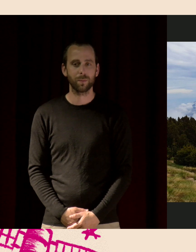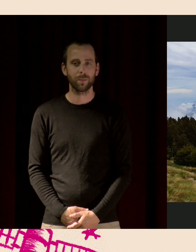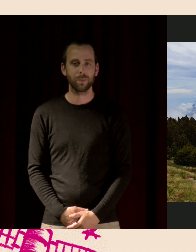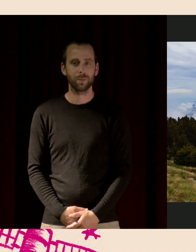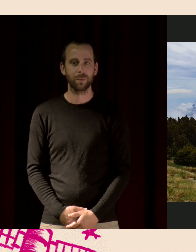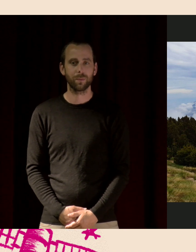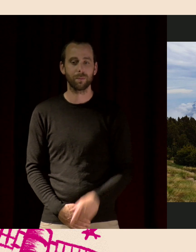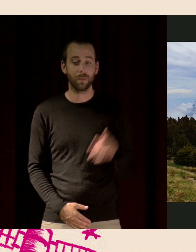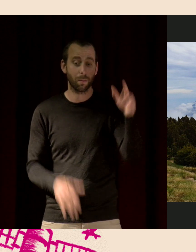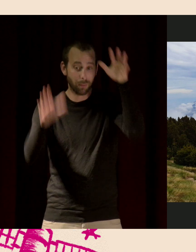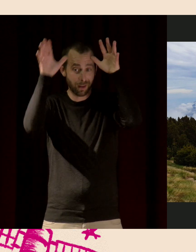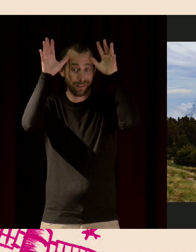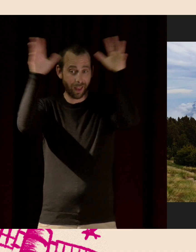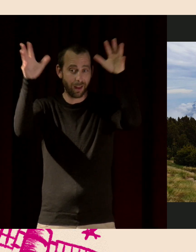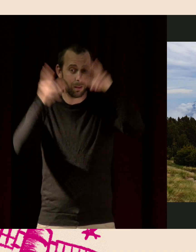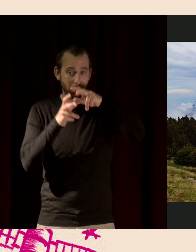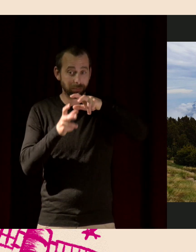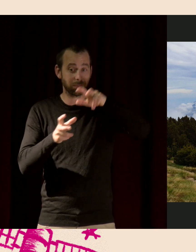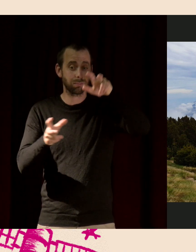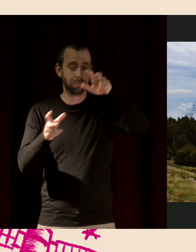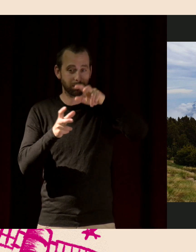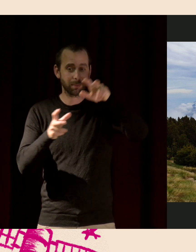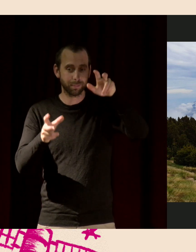Le brame du serre, là, enregistré par Fernand des Roussen.